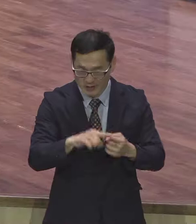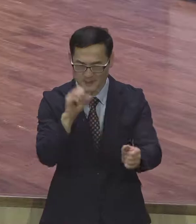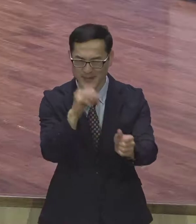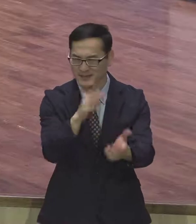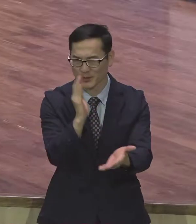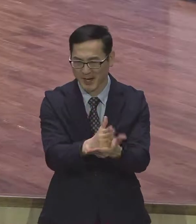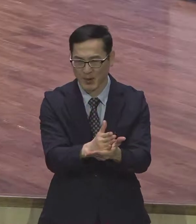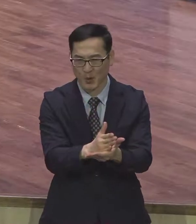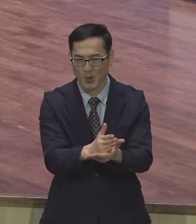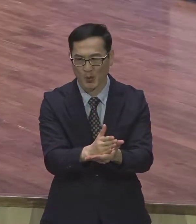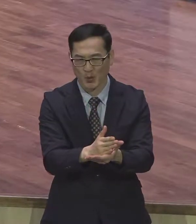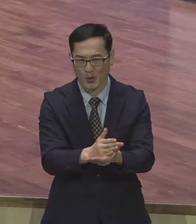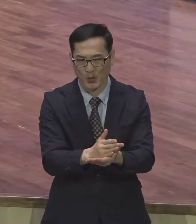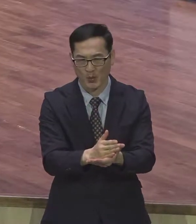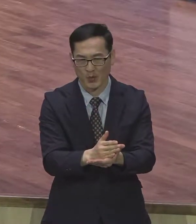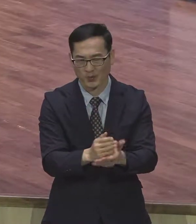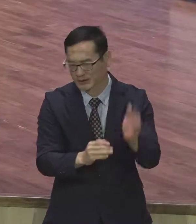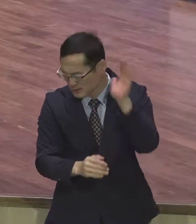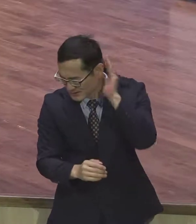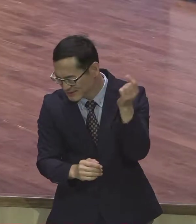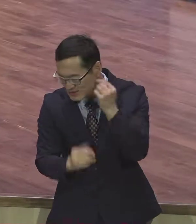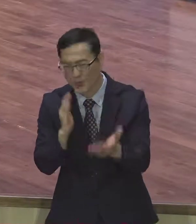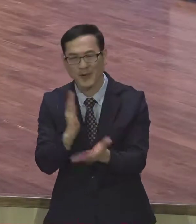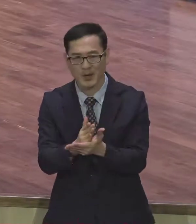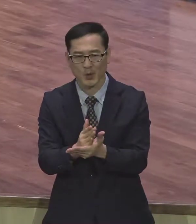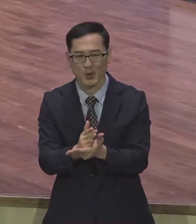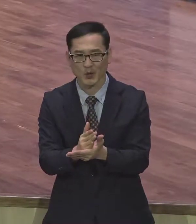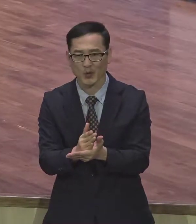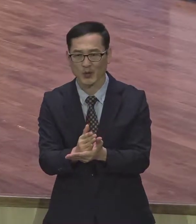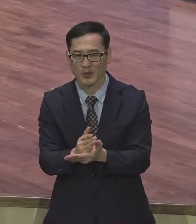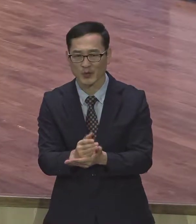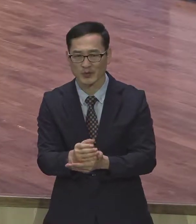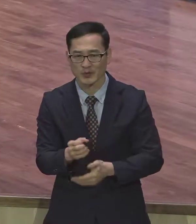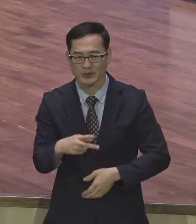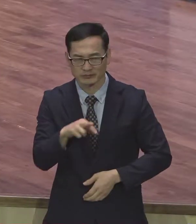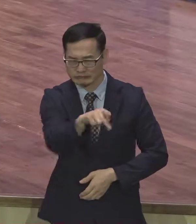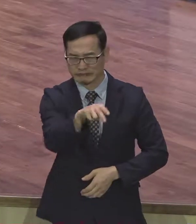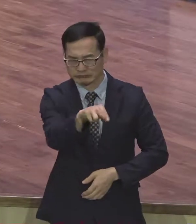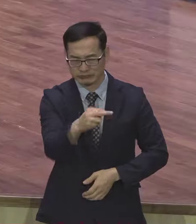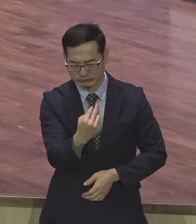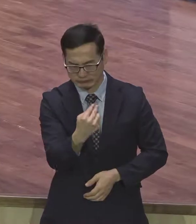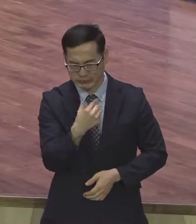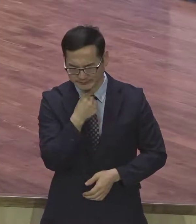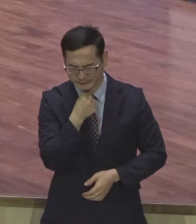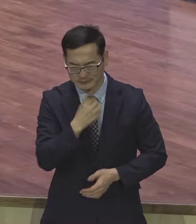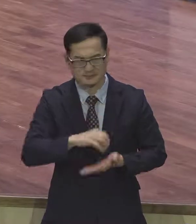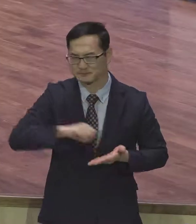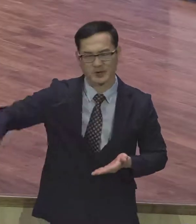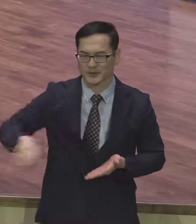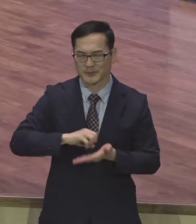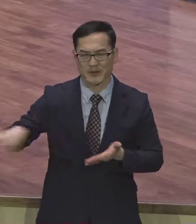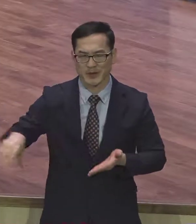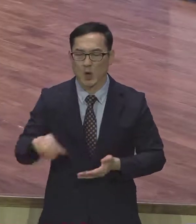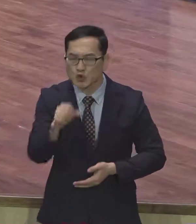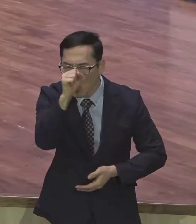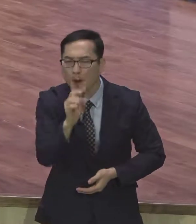기억하지도 말아라. 그리고 좋은 점만 보리고 노력해라. 그것으로 부족한 점을 다